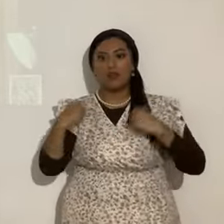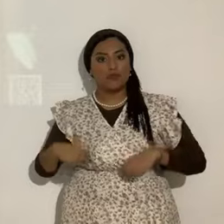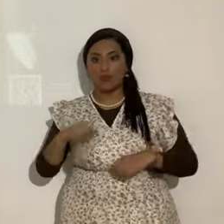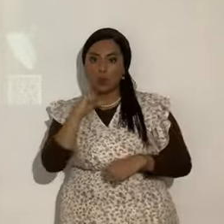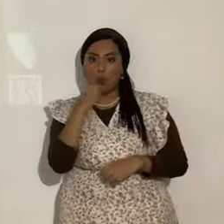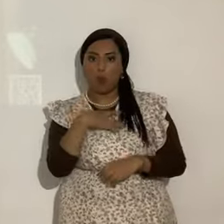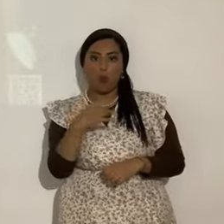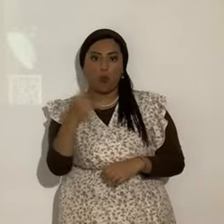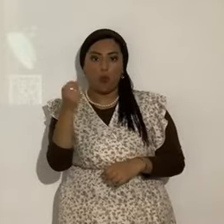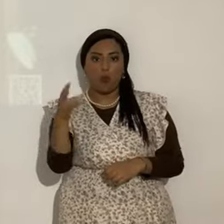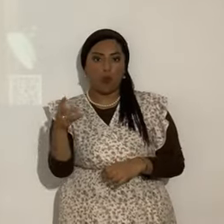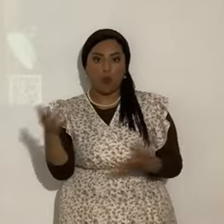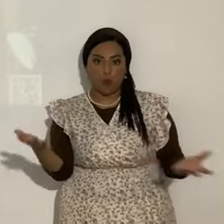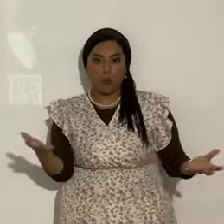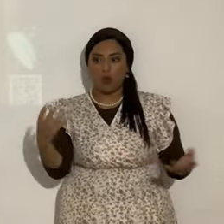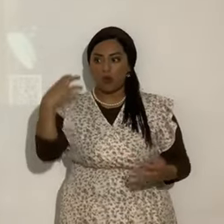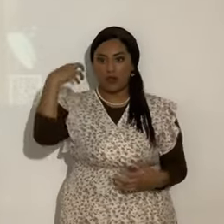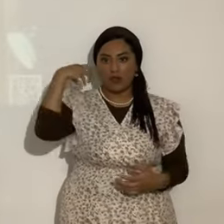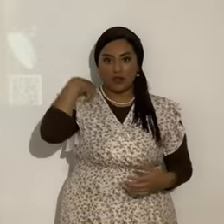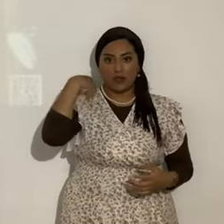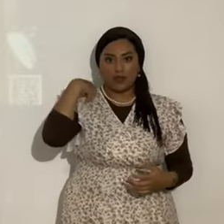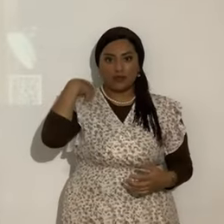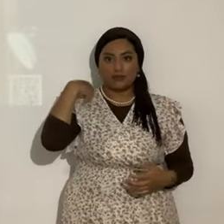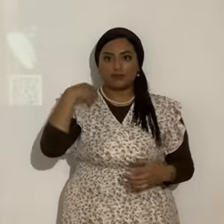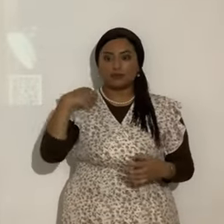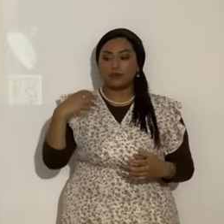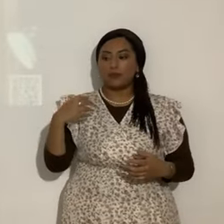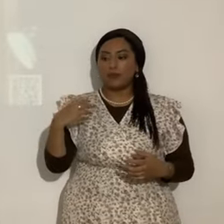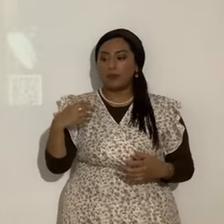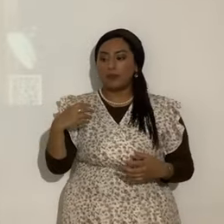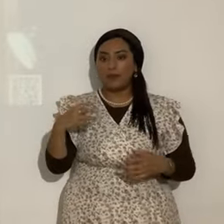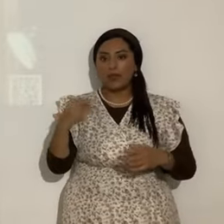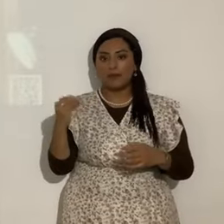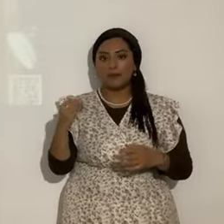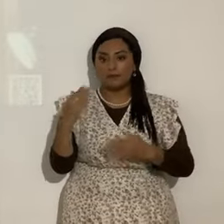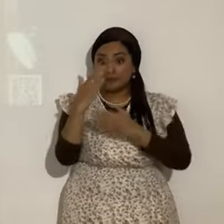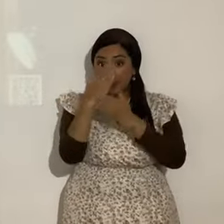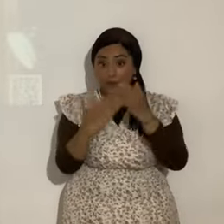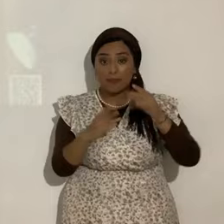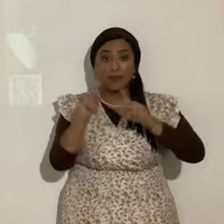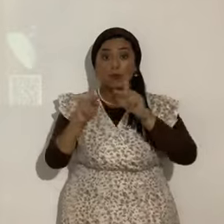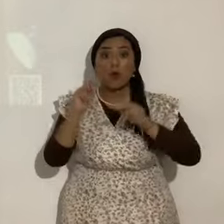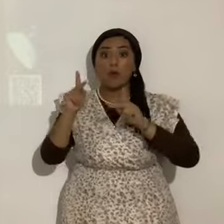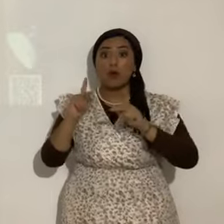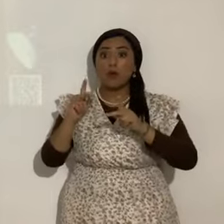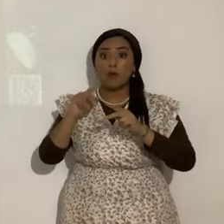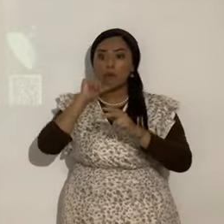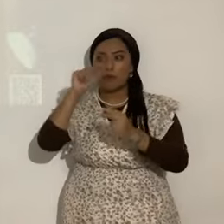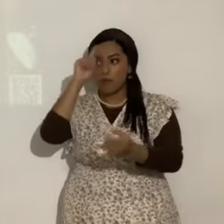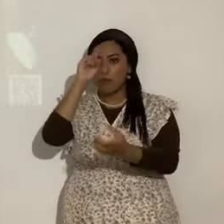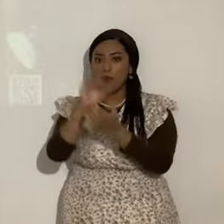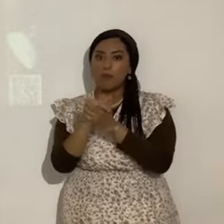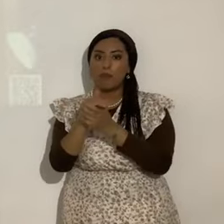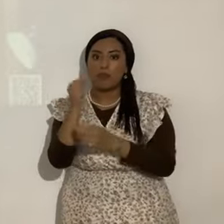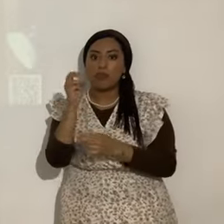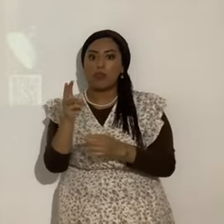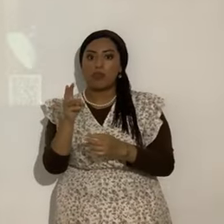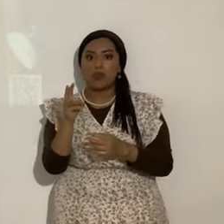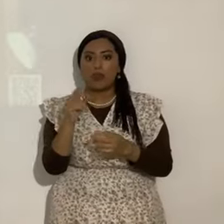O sea de los líderes del Sanedrín. Y del pueblo también. Algunos que no creyeron. se. Que se negaron a creer. Porque